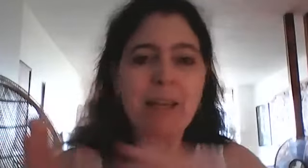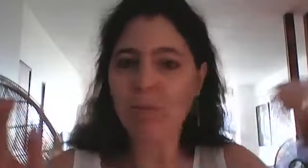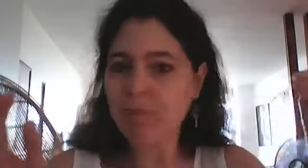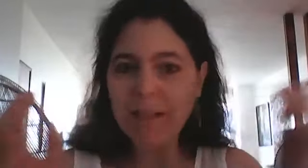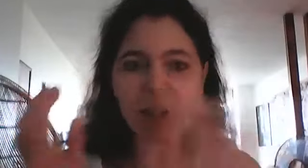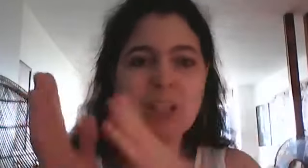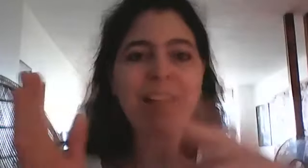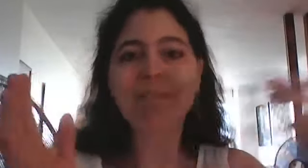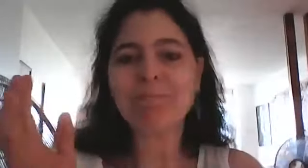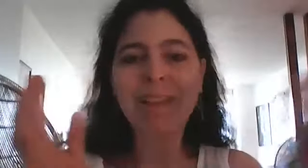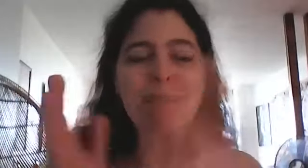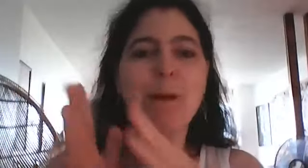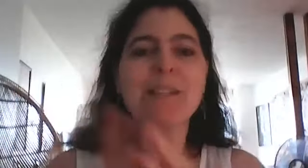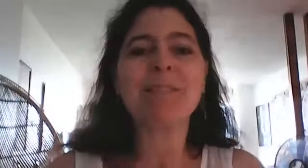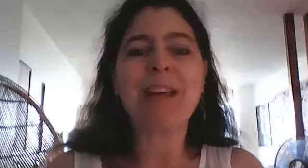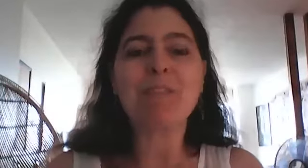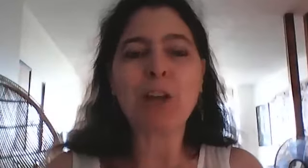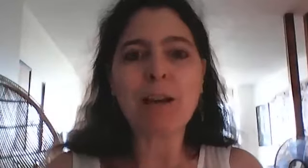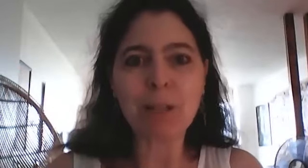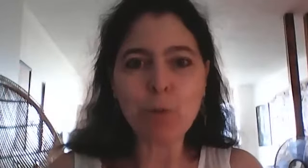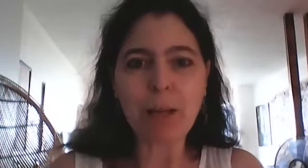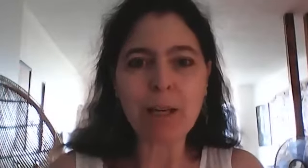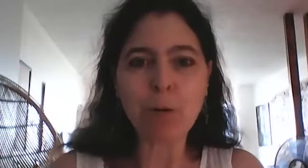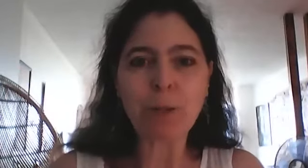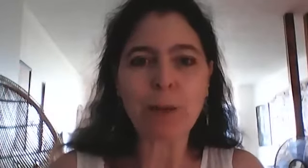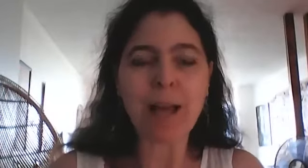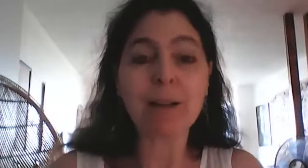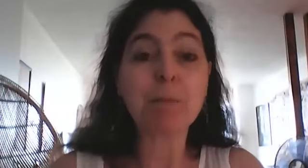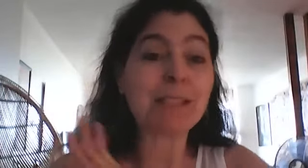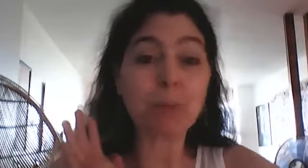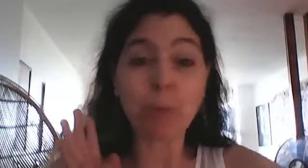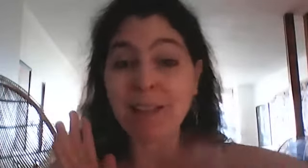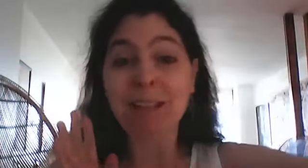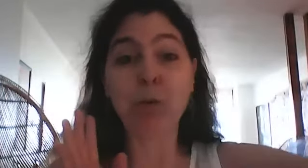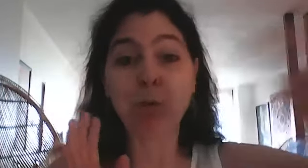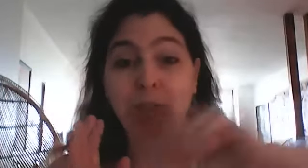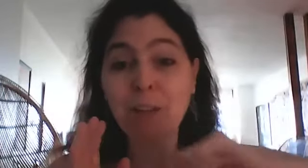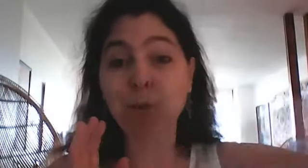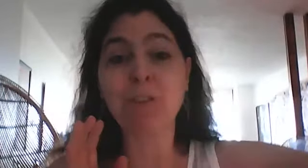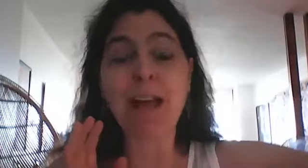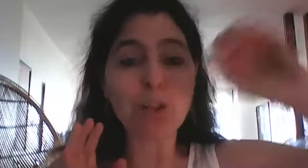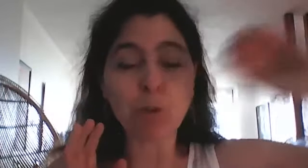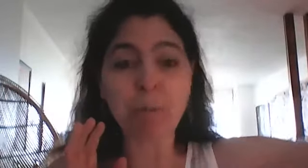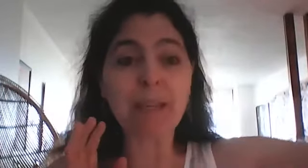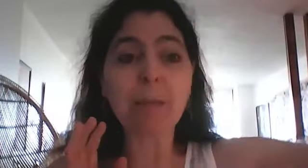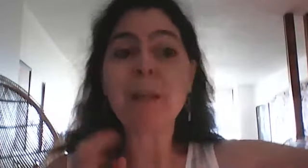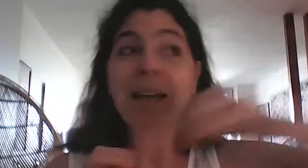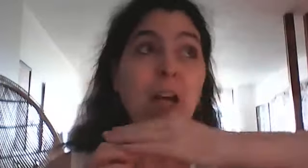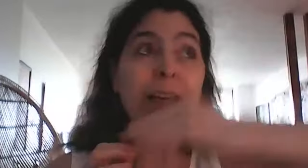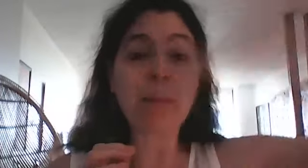l'énergie elle elle va passer elle va se rendre là où elle doit se rendre et si elle doit se rendre dans une autre ville un autre village un autre pays il n'y rien